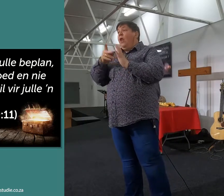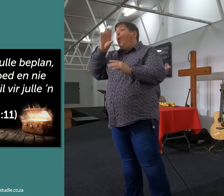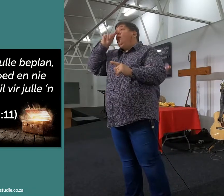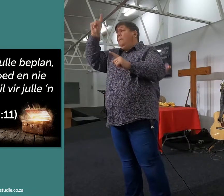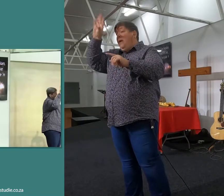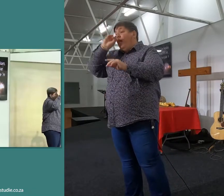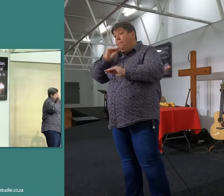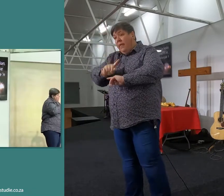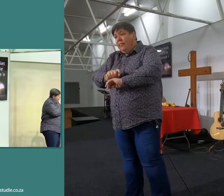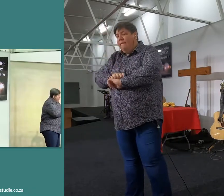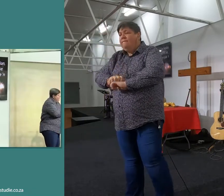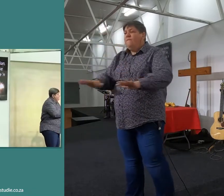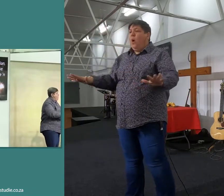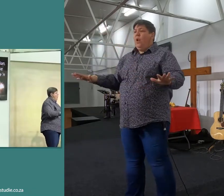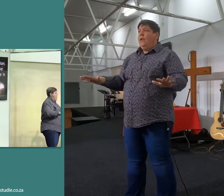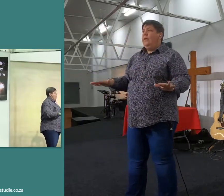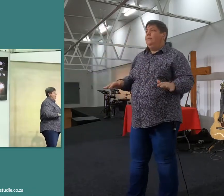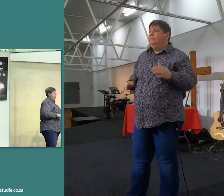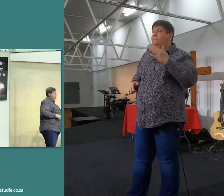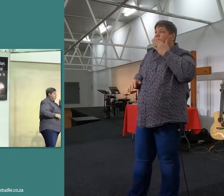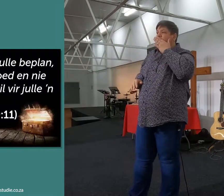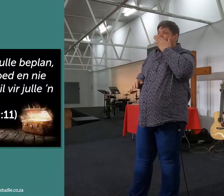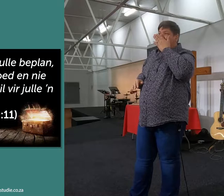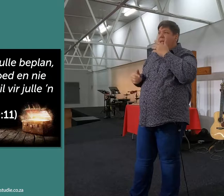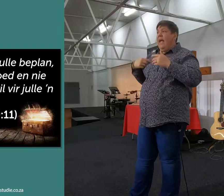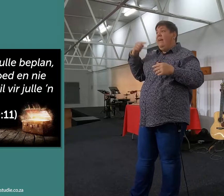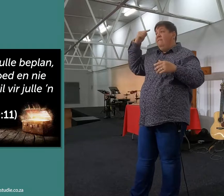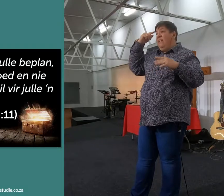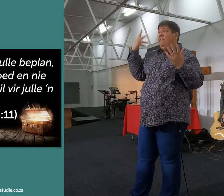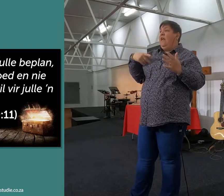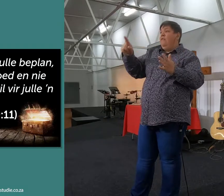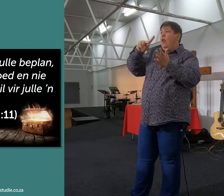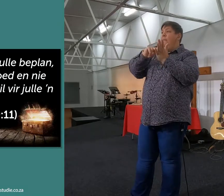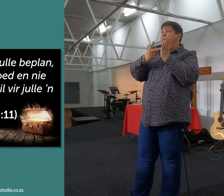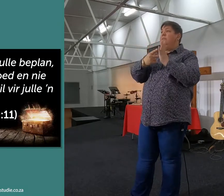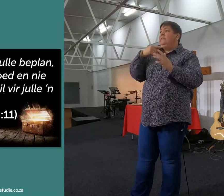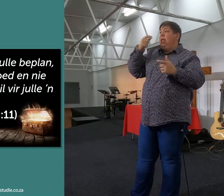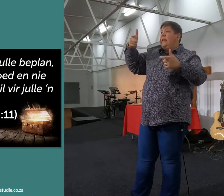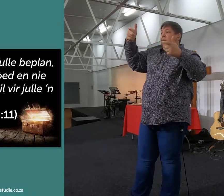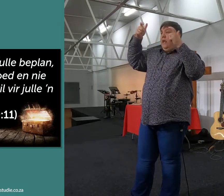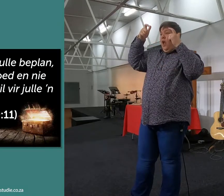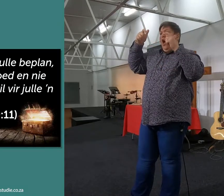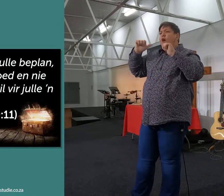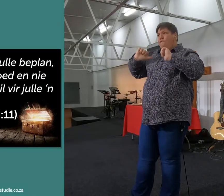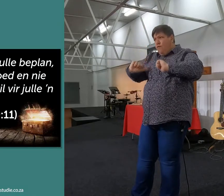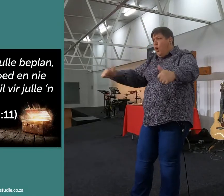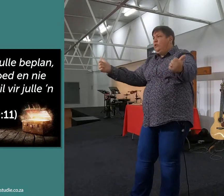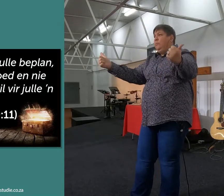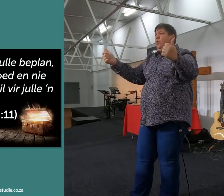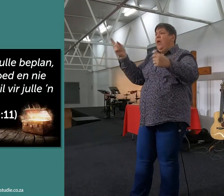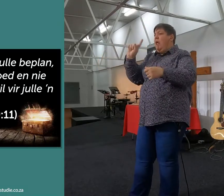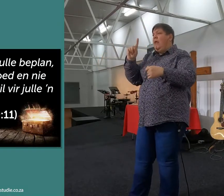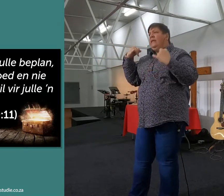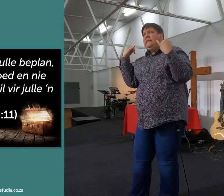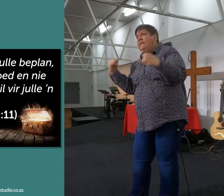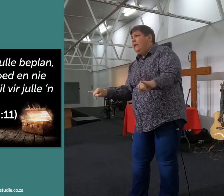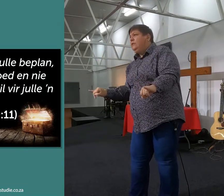en, kom ek nie sê die hele vers, en ek gee net so iets hierda, ek weet wat ek vir jy beplant sê die Heere, voorspoed en nie teespoed nie, ek wil vir jy toekomst gee, ek wil vir jy